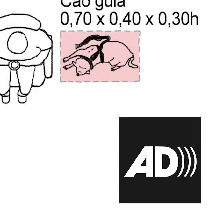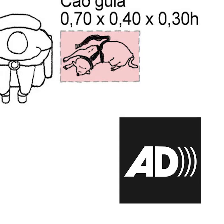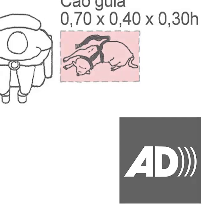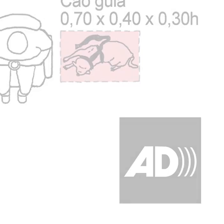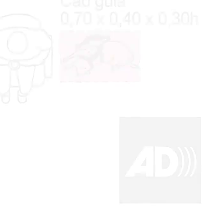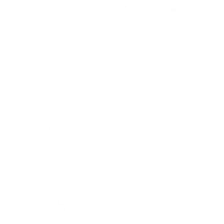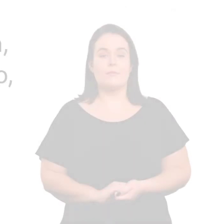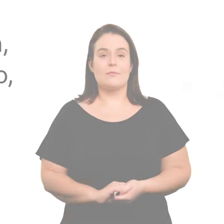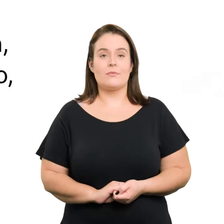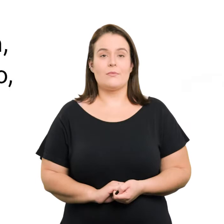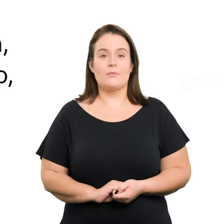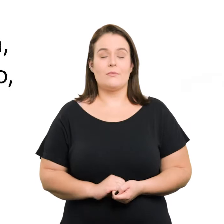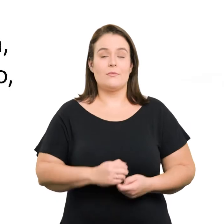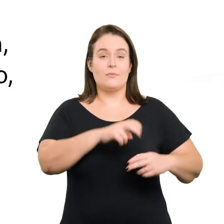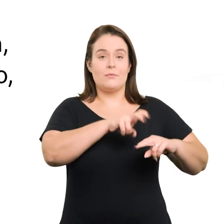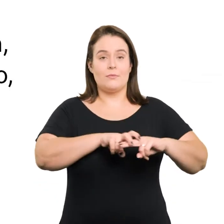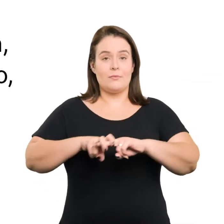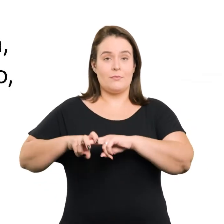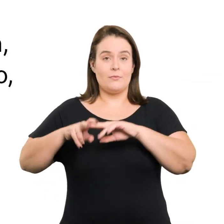cm de altura